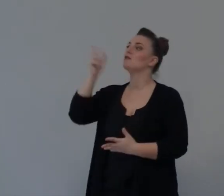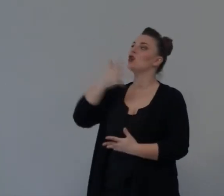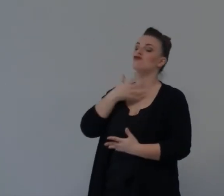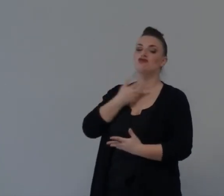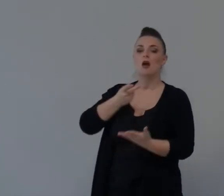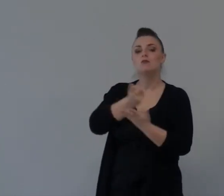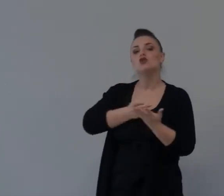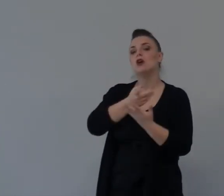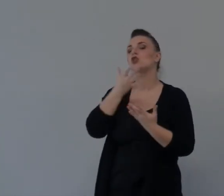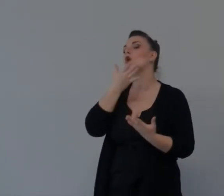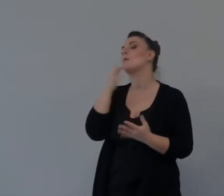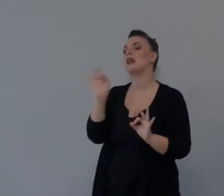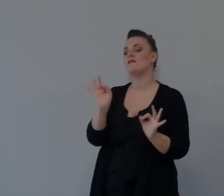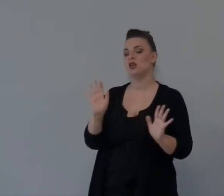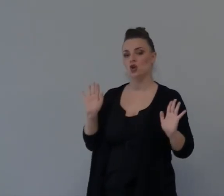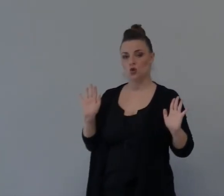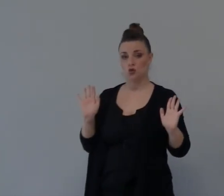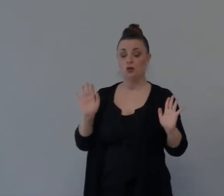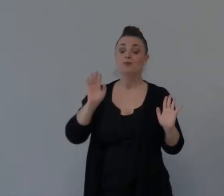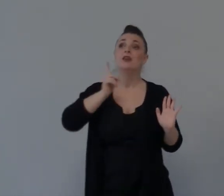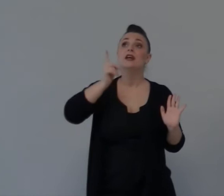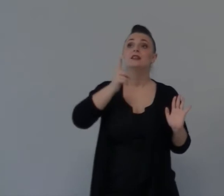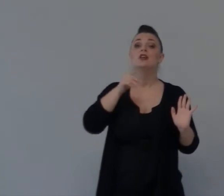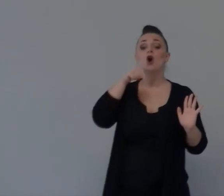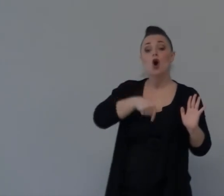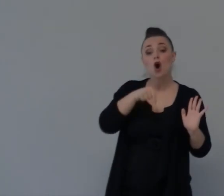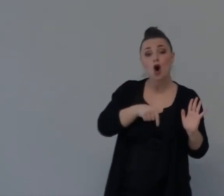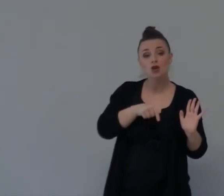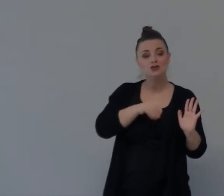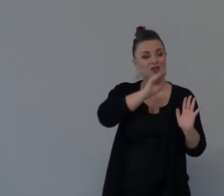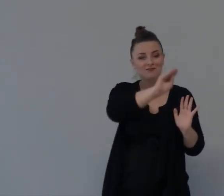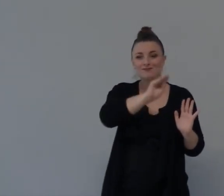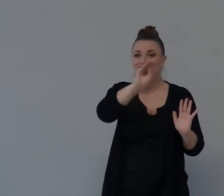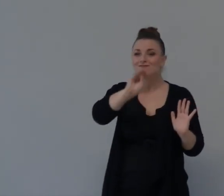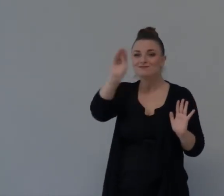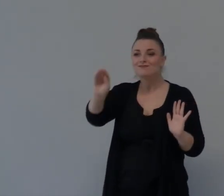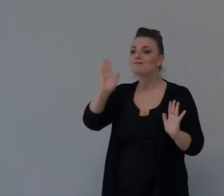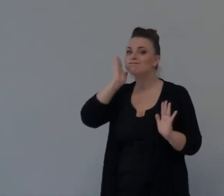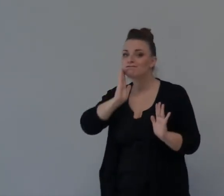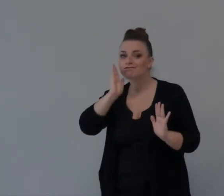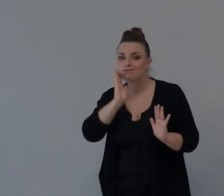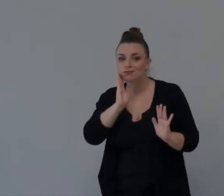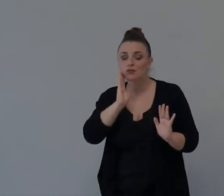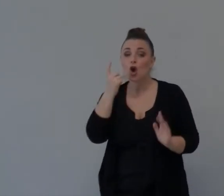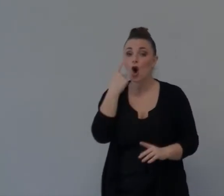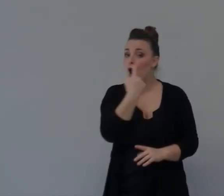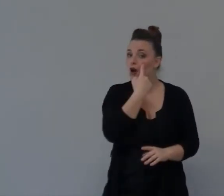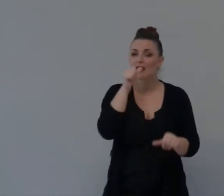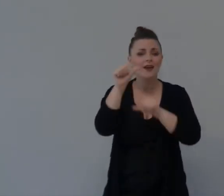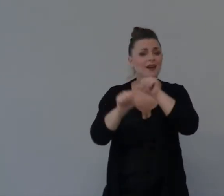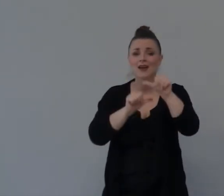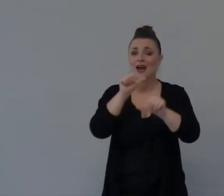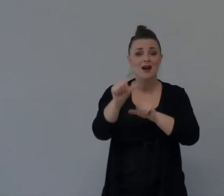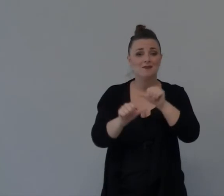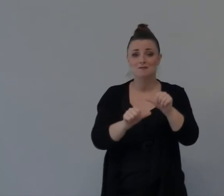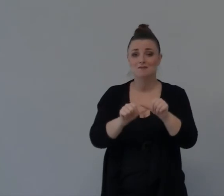Chiede Oggi A te E Di Guardare Con Gli Stessi Occhi Che Ruth E Boaz